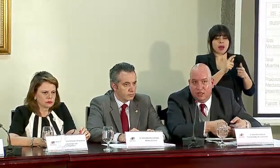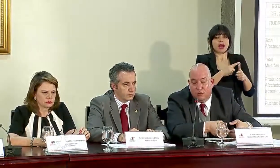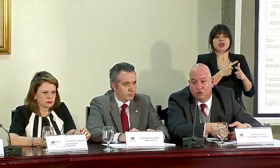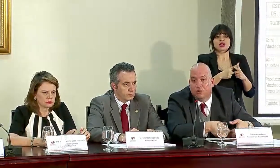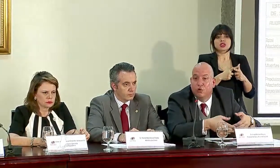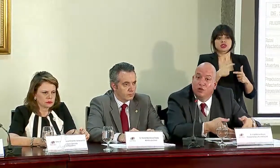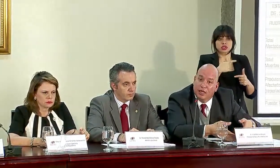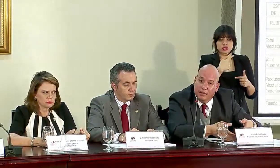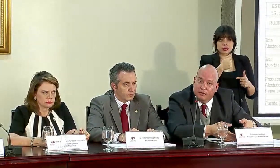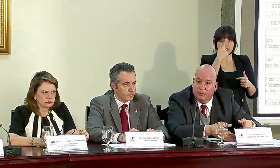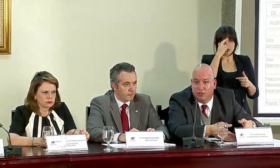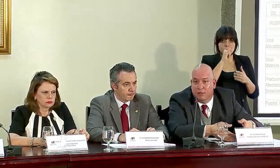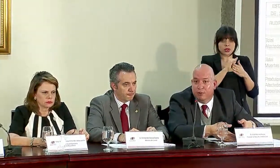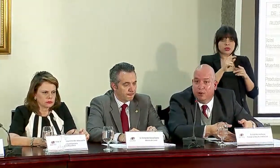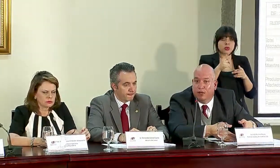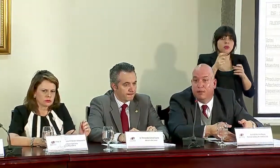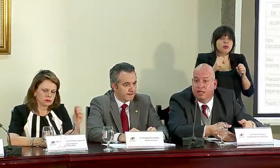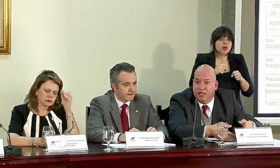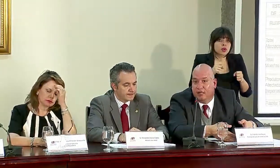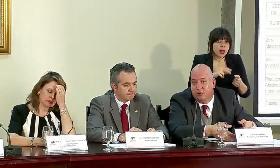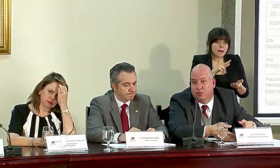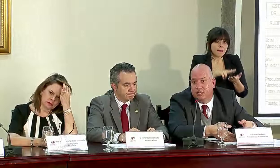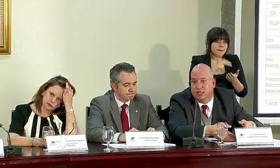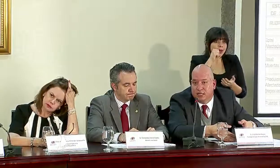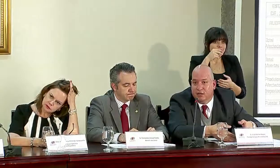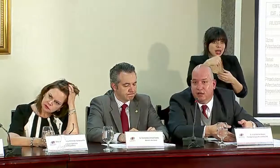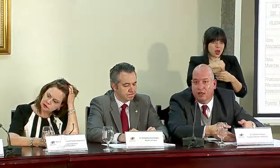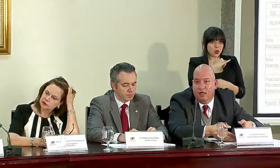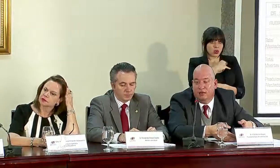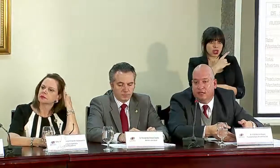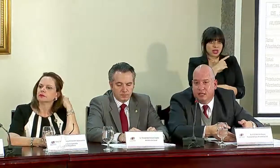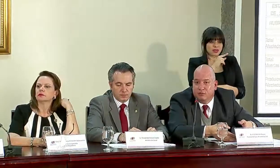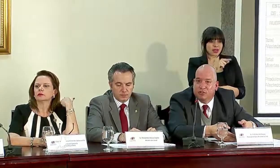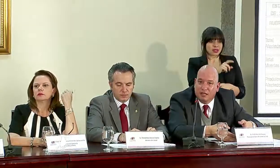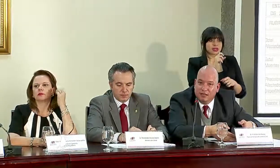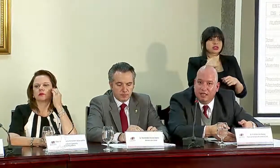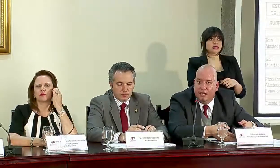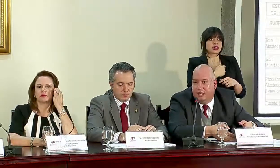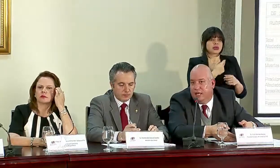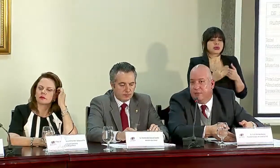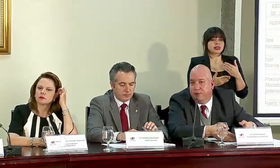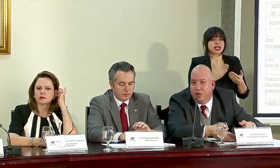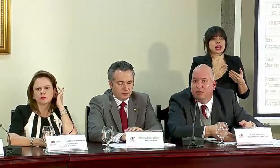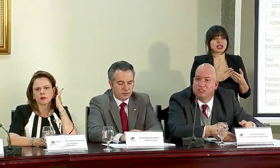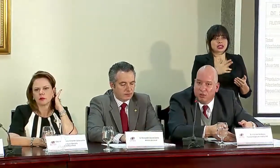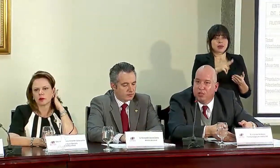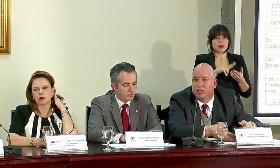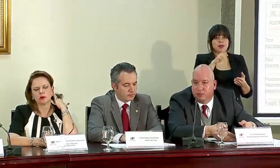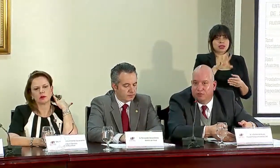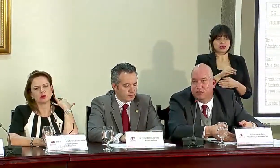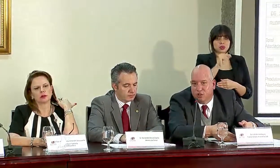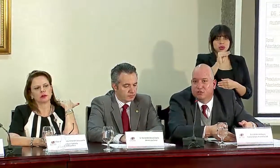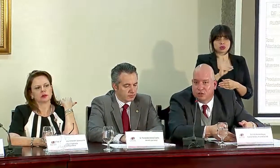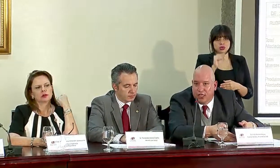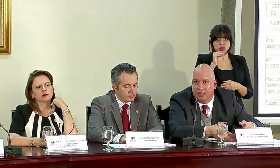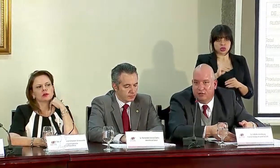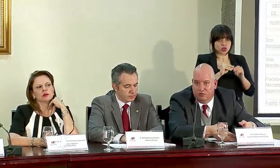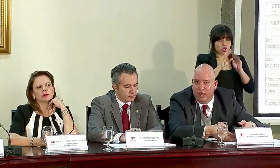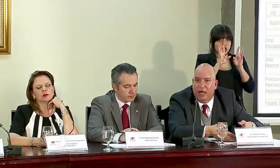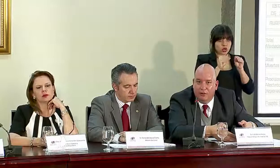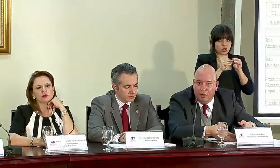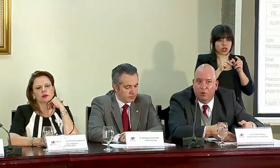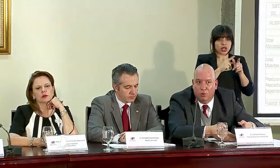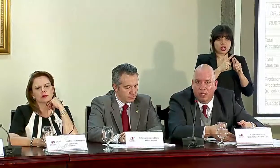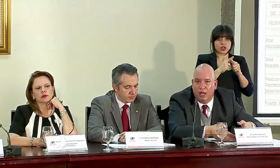Entonces, incluso con lo que se podría aprobar mañana en la Junta Directiva, estaríamos casi aprobando el 50 por ciento del total.